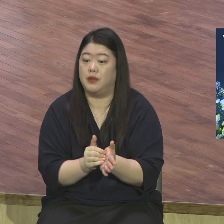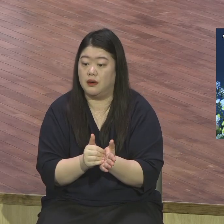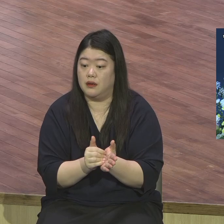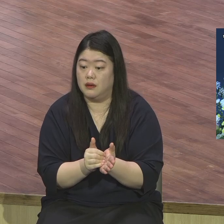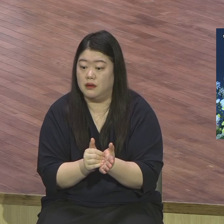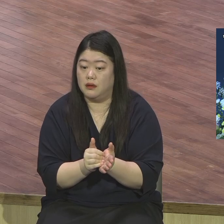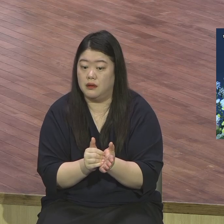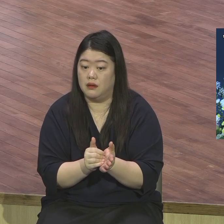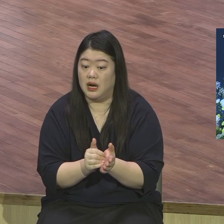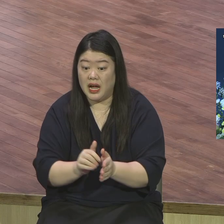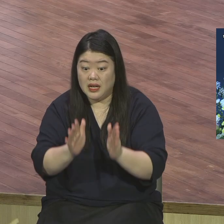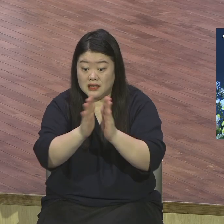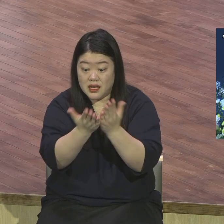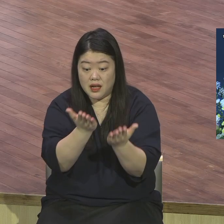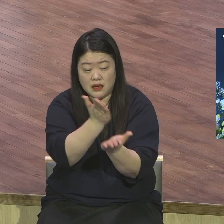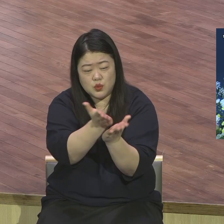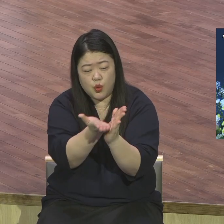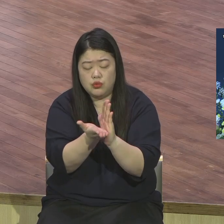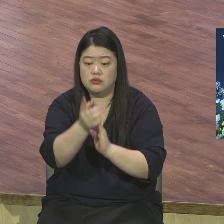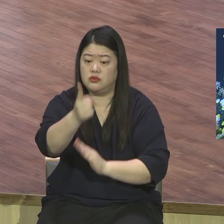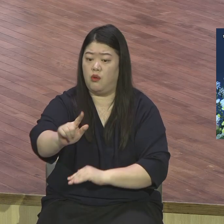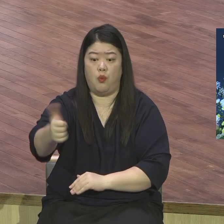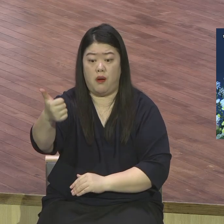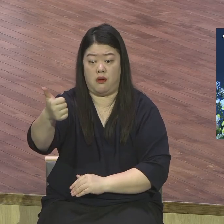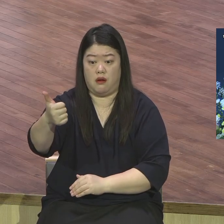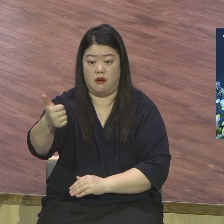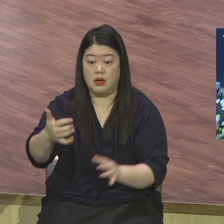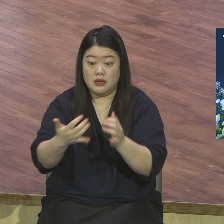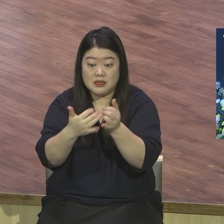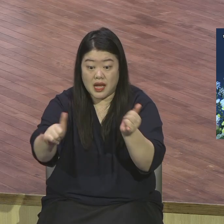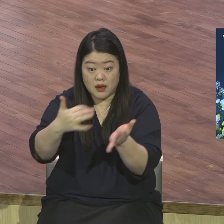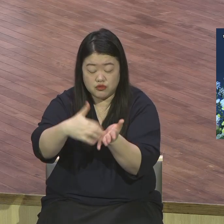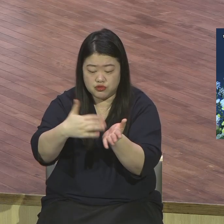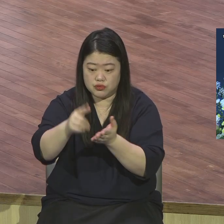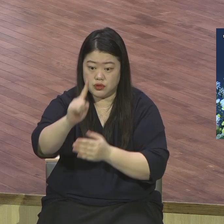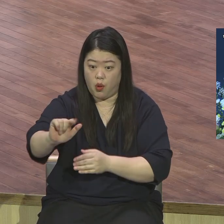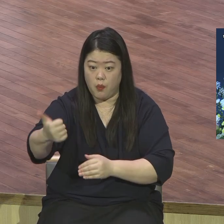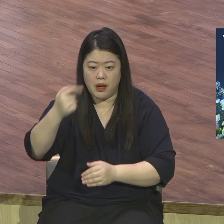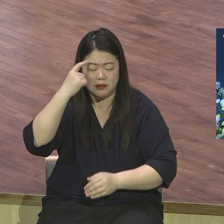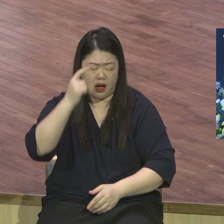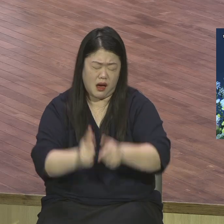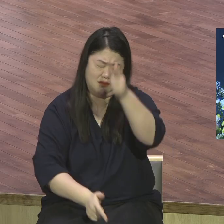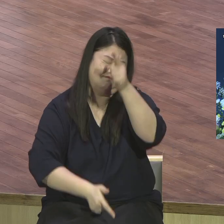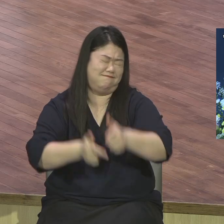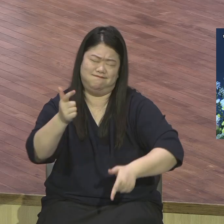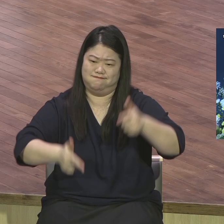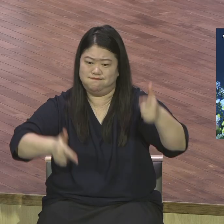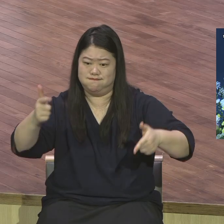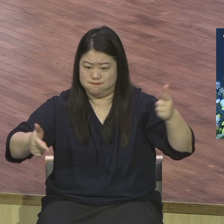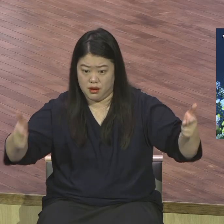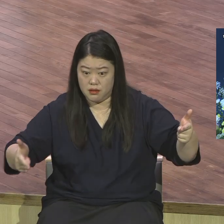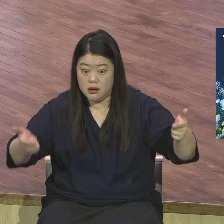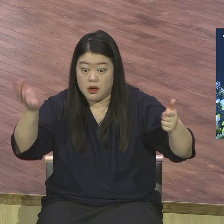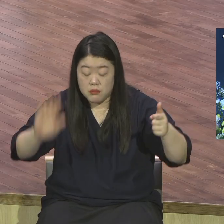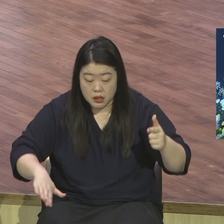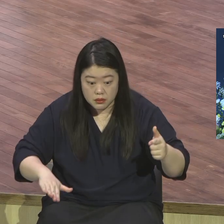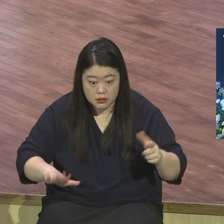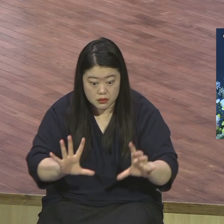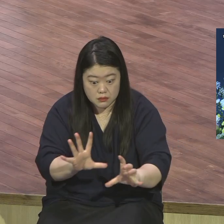수많은 학자들이 수많은 사람들이 저자들이 이 책을 가지고 예수 성경을